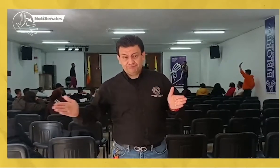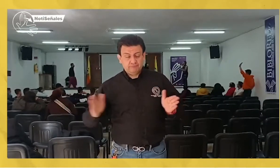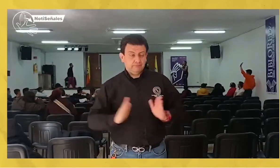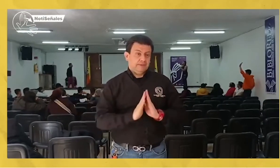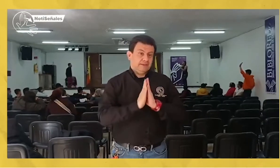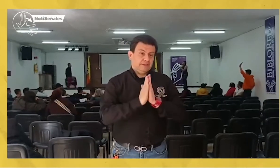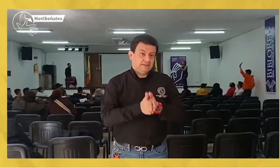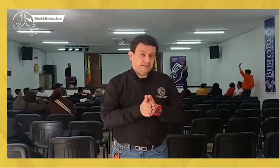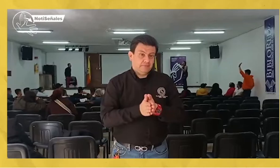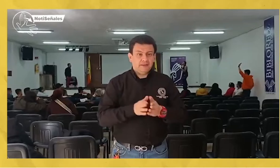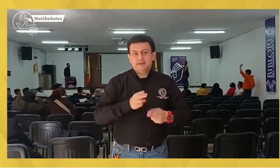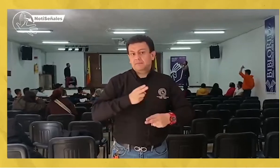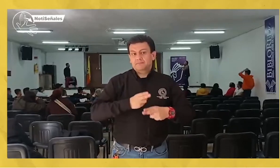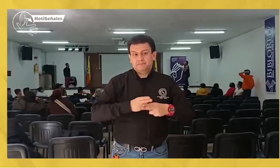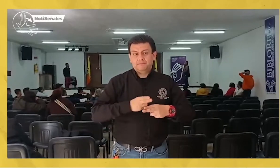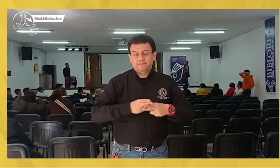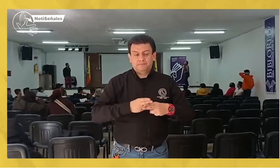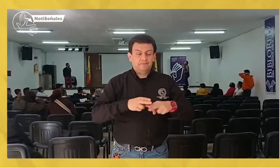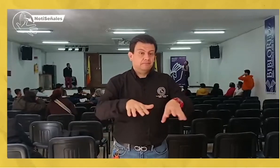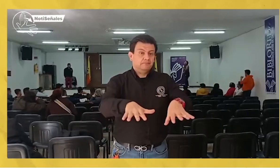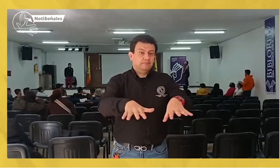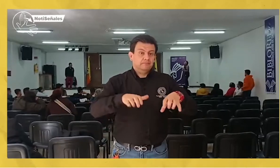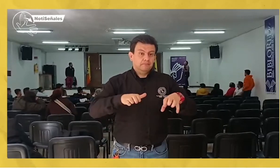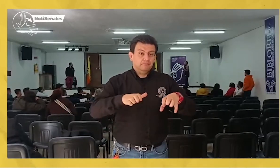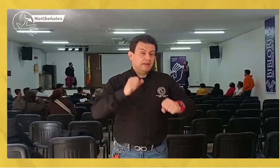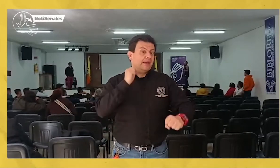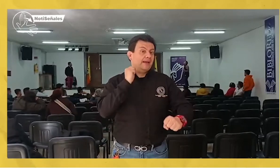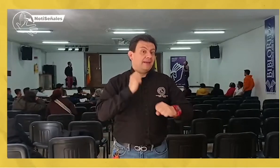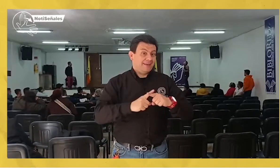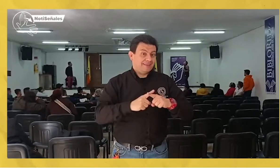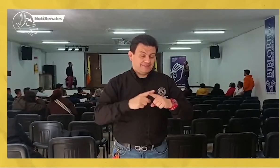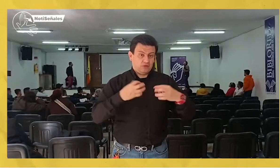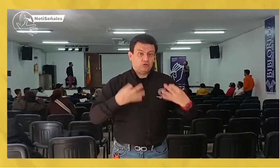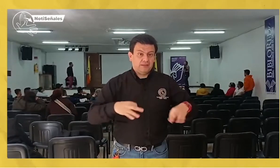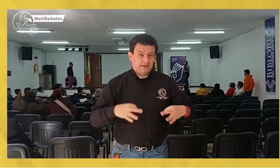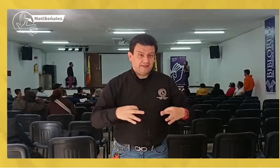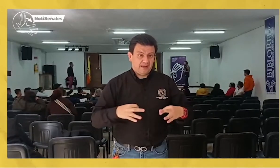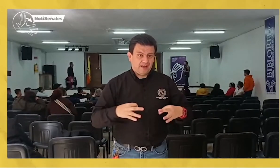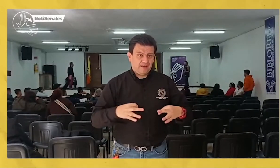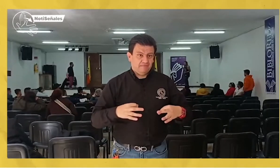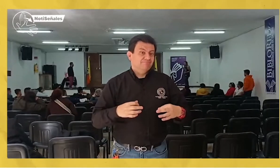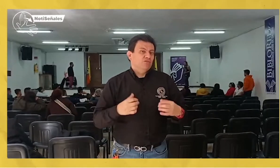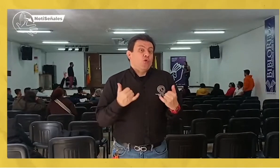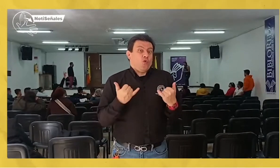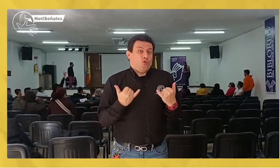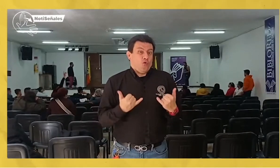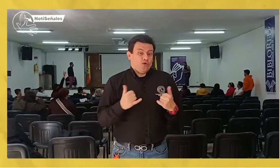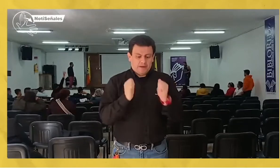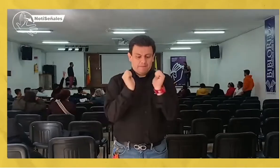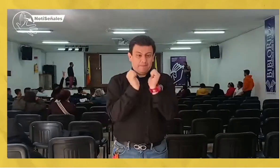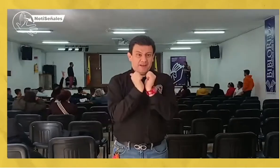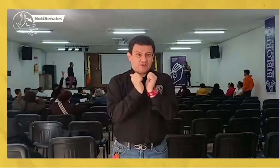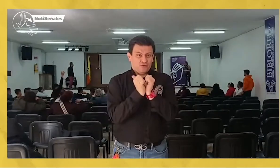adquieren el nombre de asambleas extraordinarias. Entendiendo que estamos en el mes de mayo,